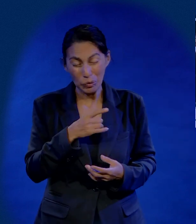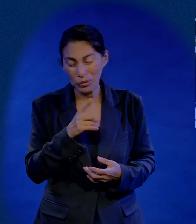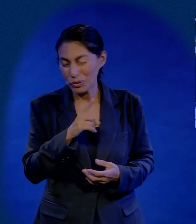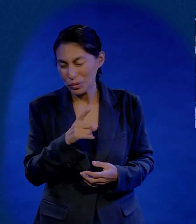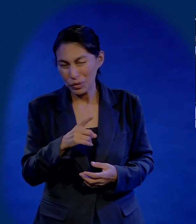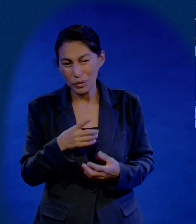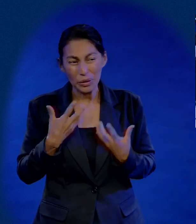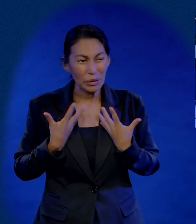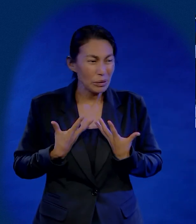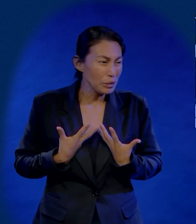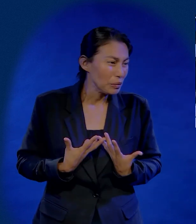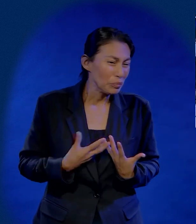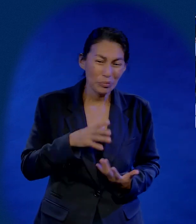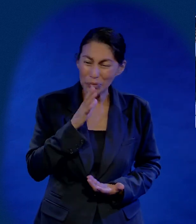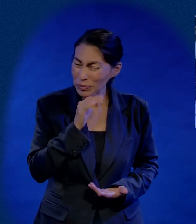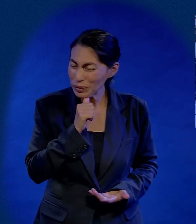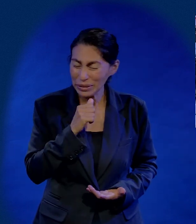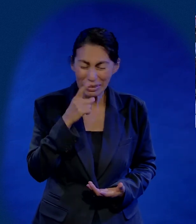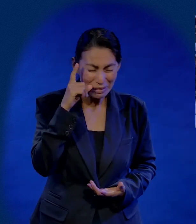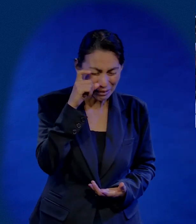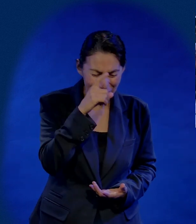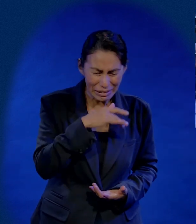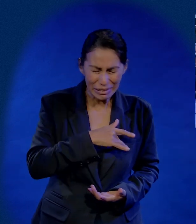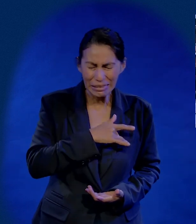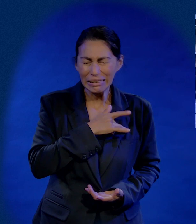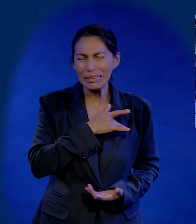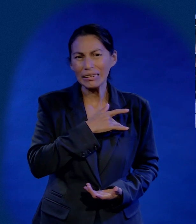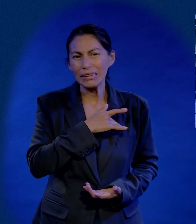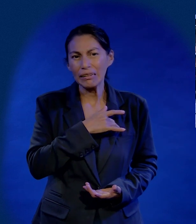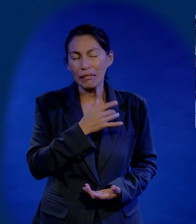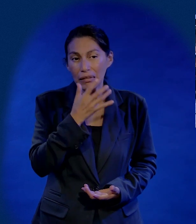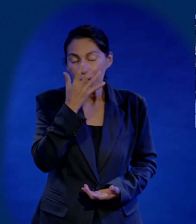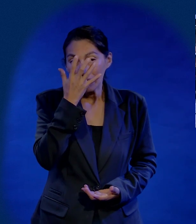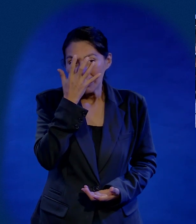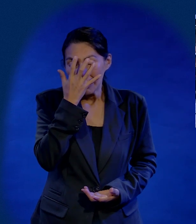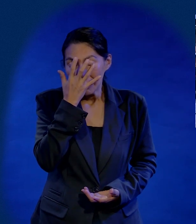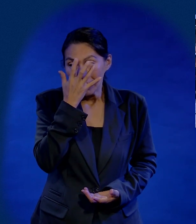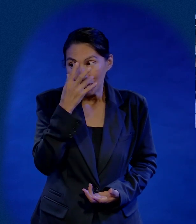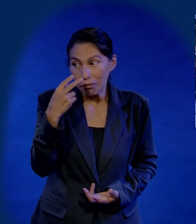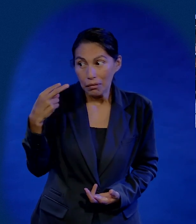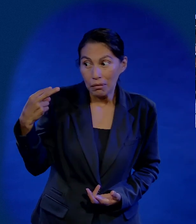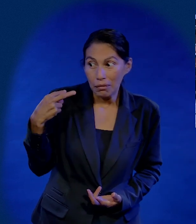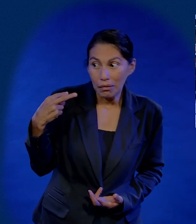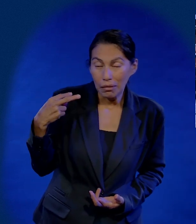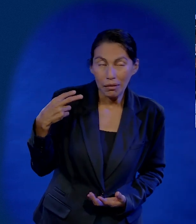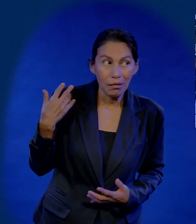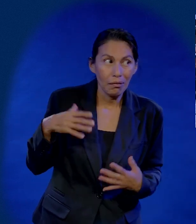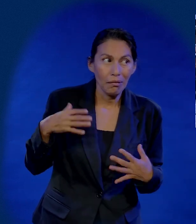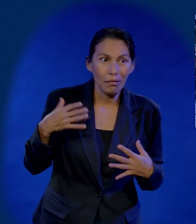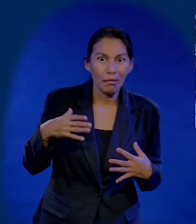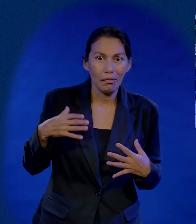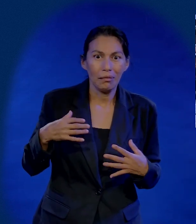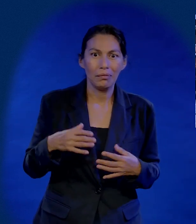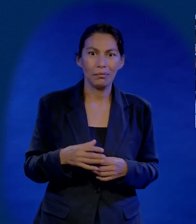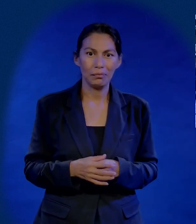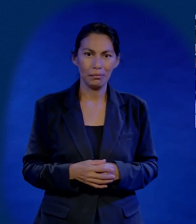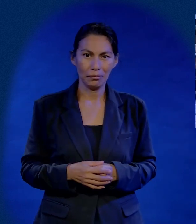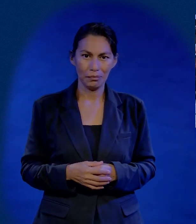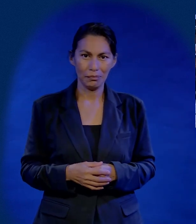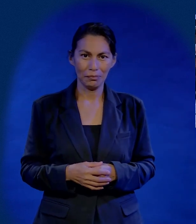No por el dolor, sino por la impotencia y el coraje. Me sentía mal ese día, mal. Y todavía con la vergüenza de que